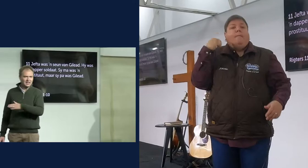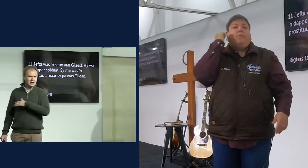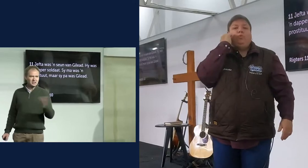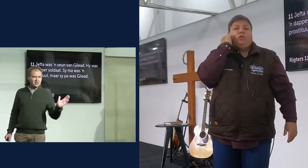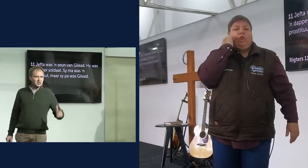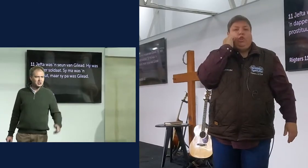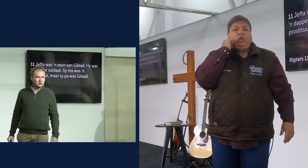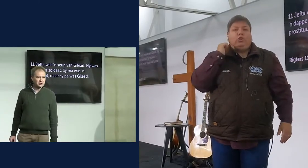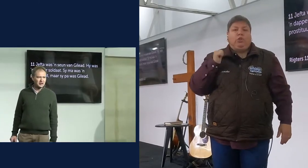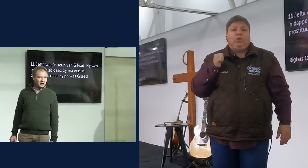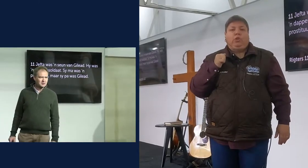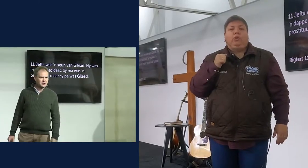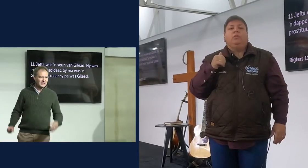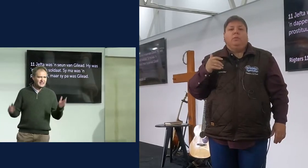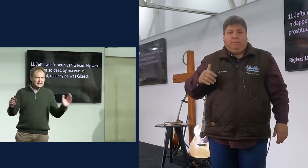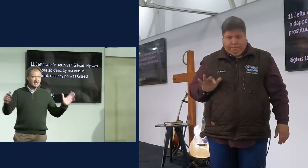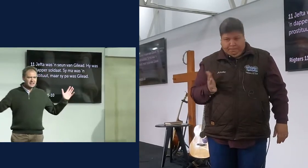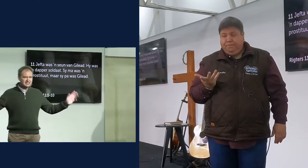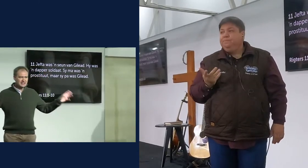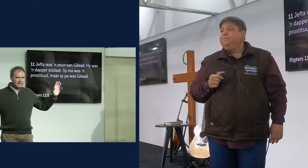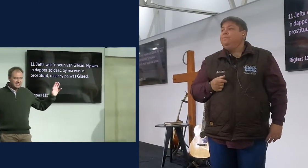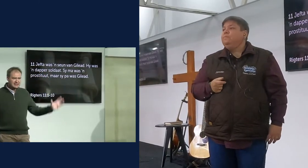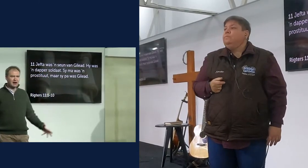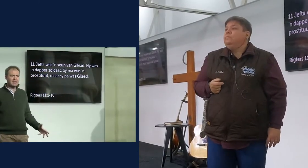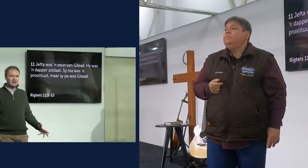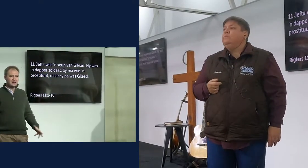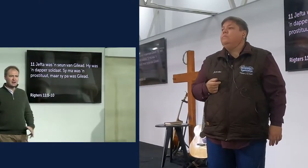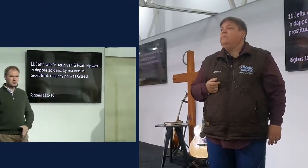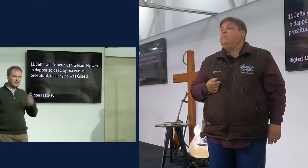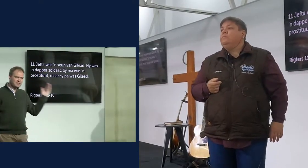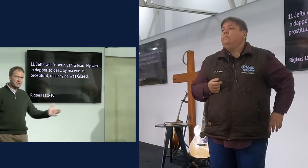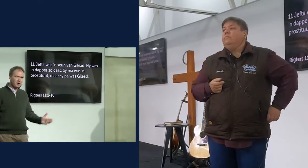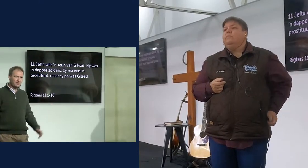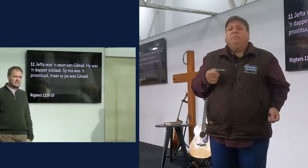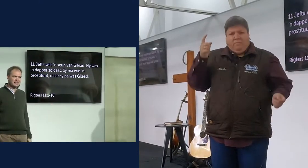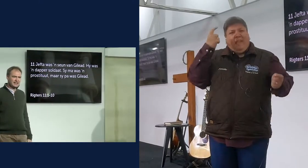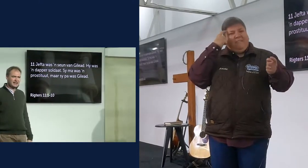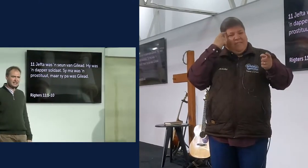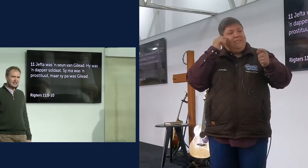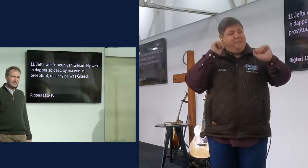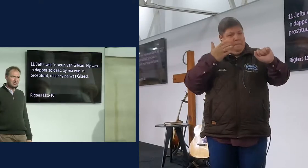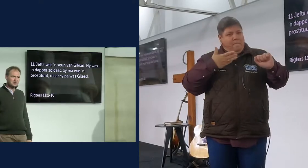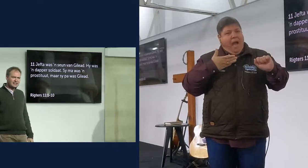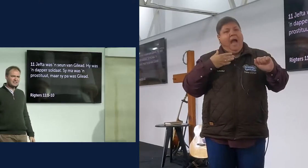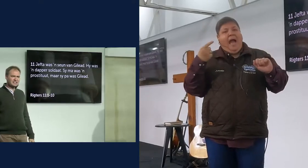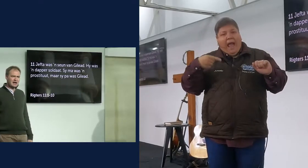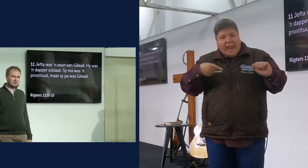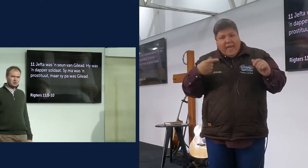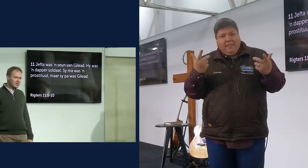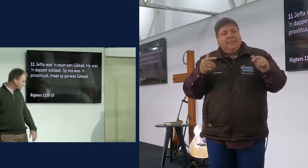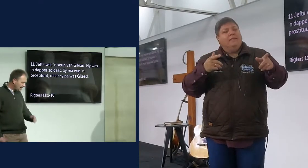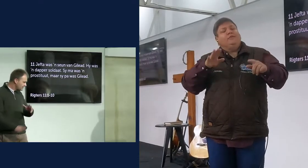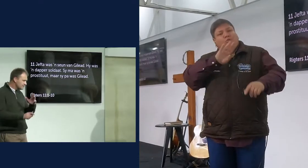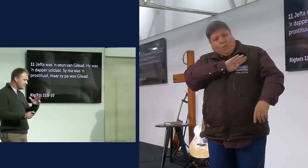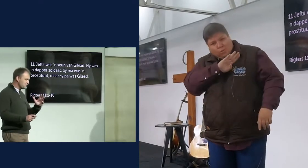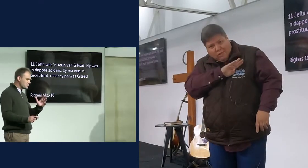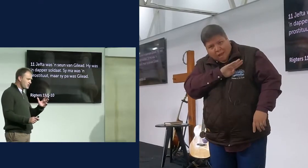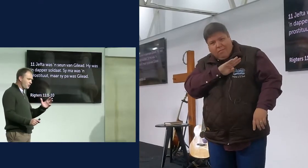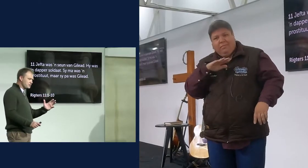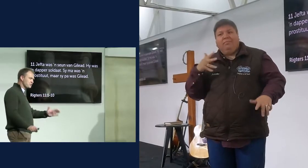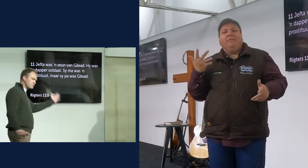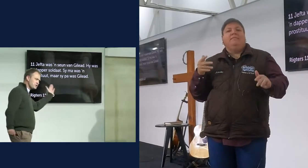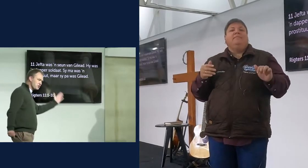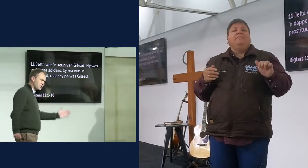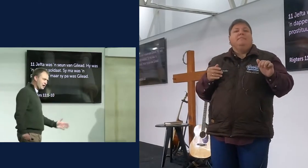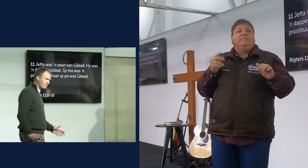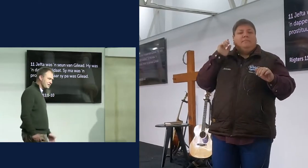te lees nie, daar is genoeg goed, hier is een man, ons weet wie sy pa was geleerd, ons weet hy was een dapper soldaat, en dan weet sy sy